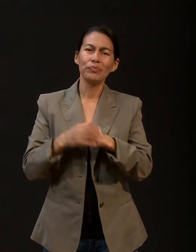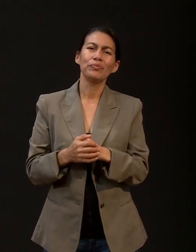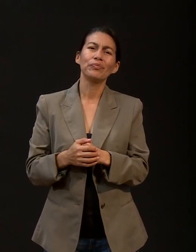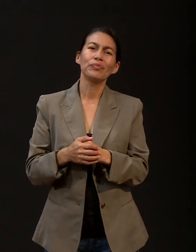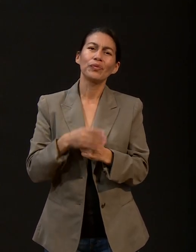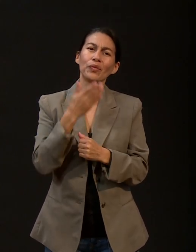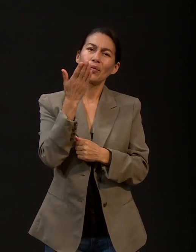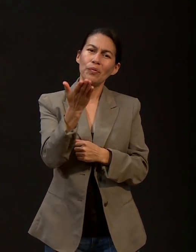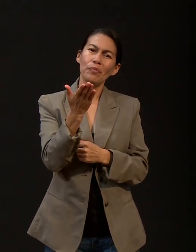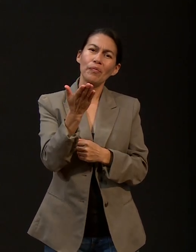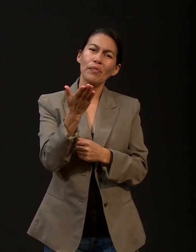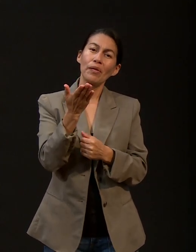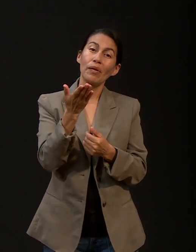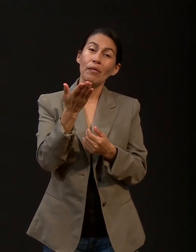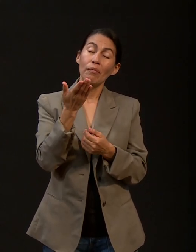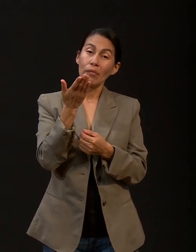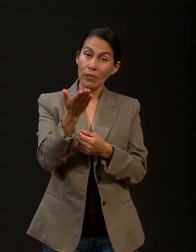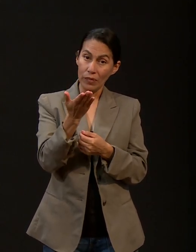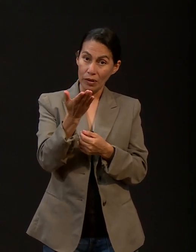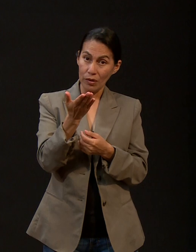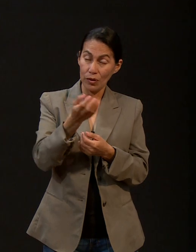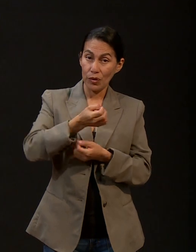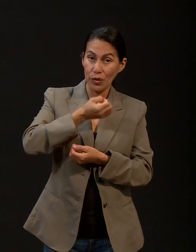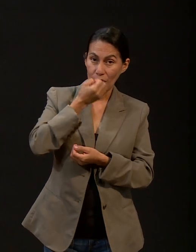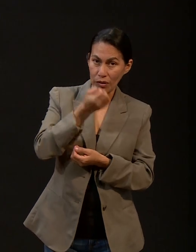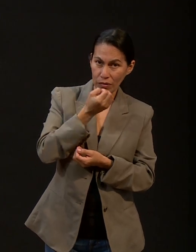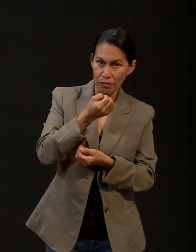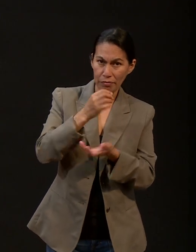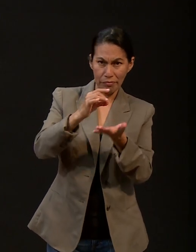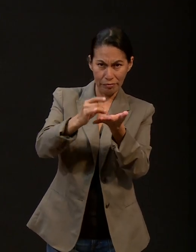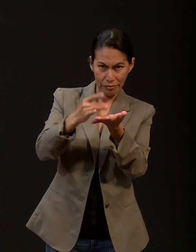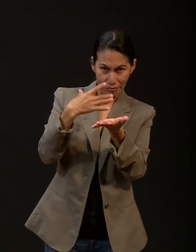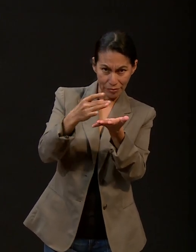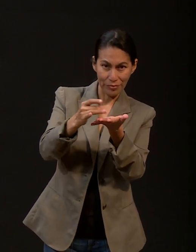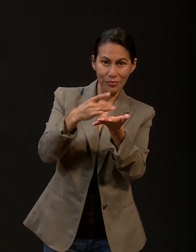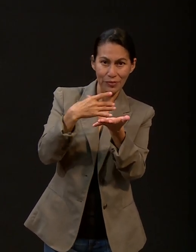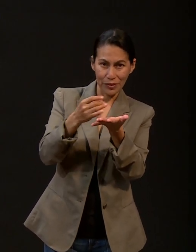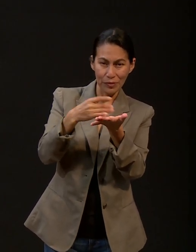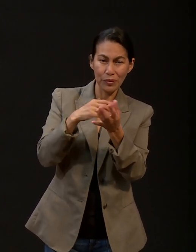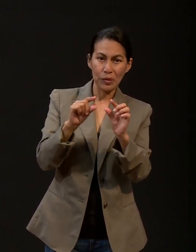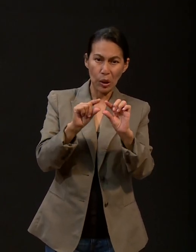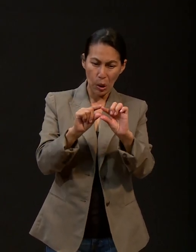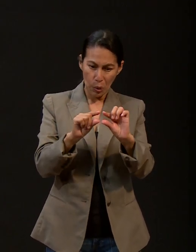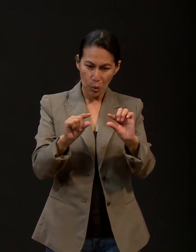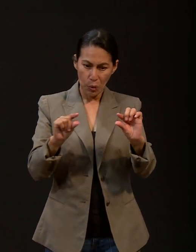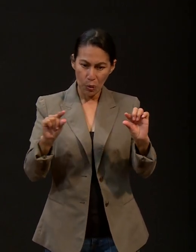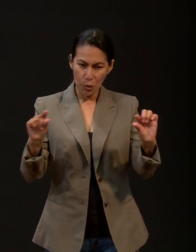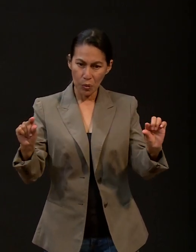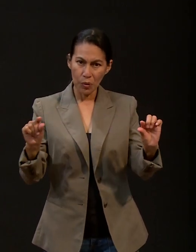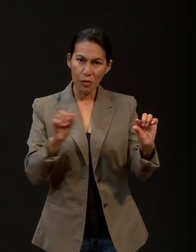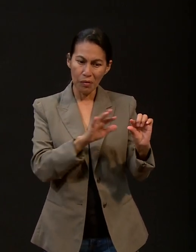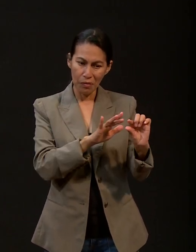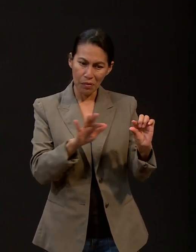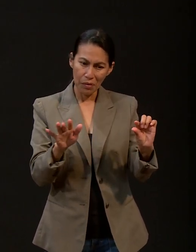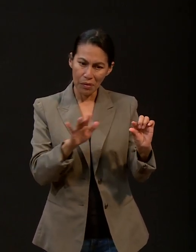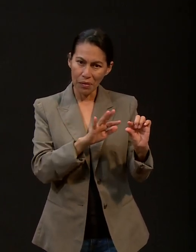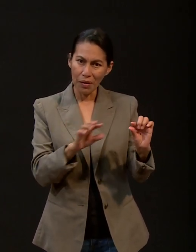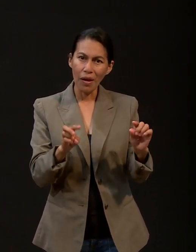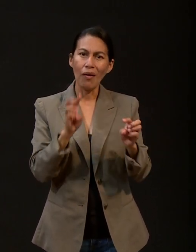ir enviando nuestros pedidos de oración a los medios que están pasando en pantalla y también nuestros agradecimientos, porque deben de ser